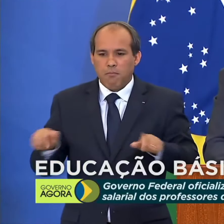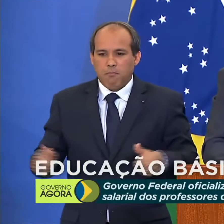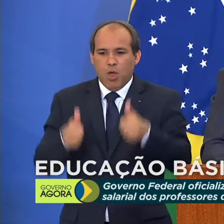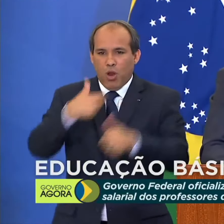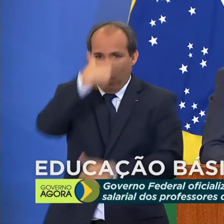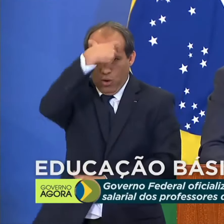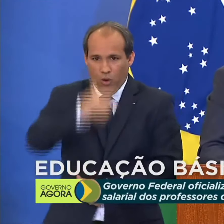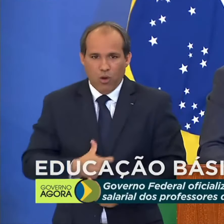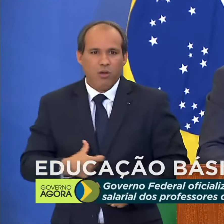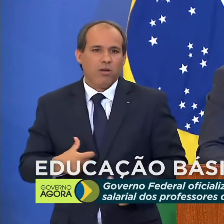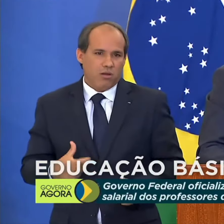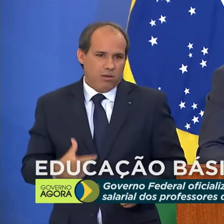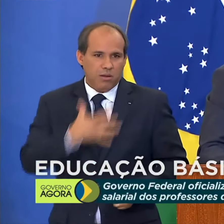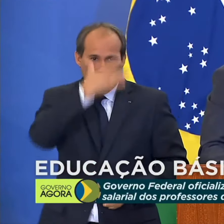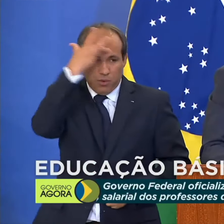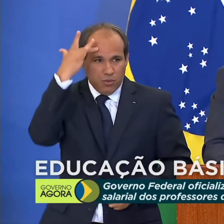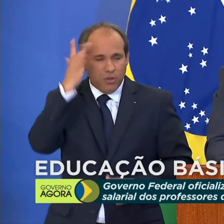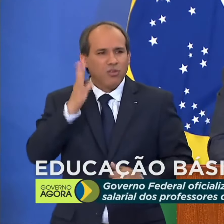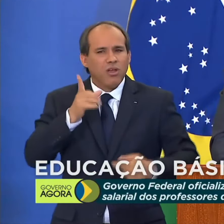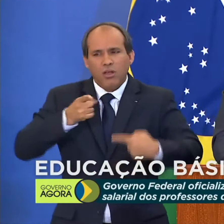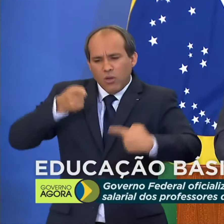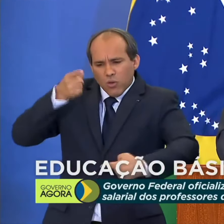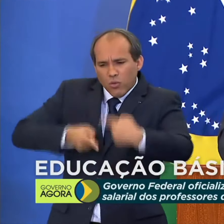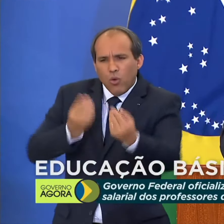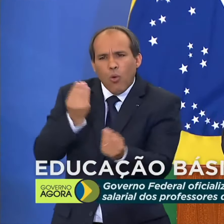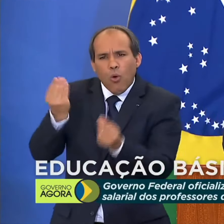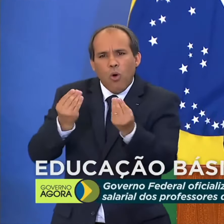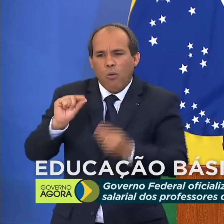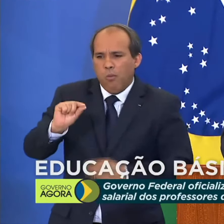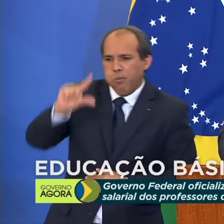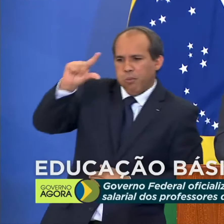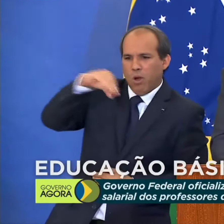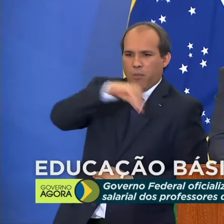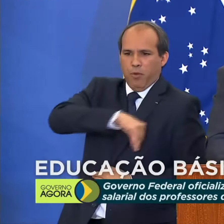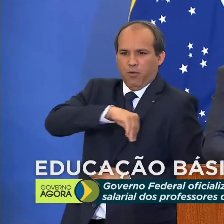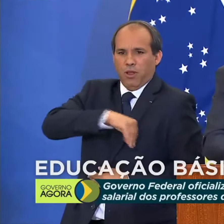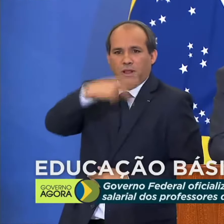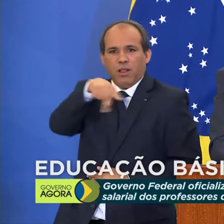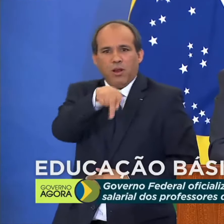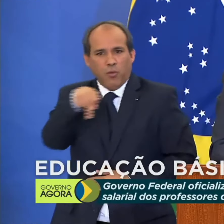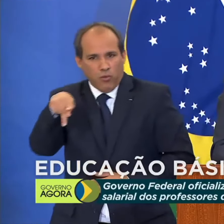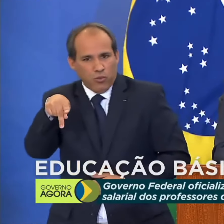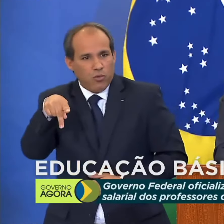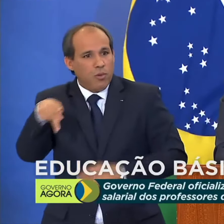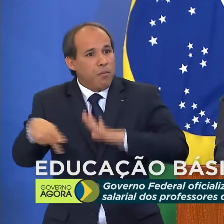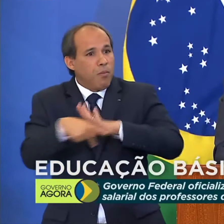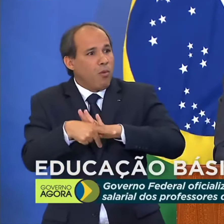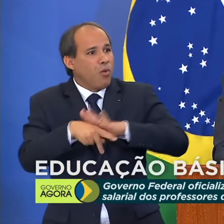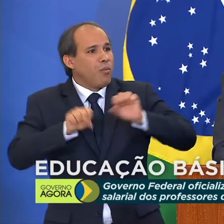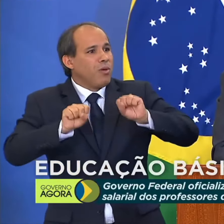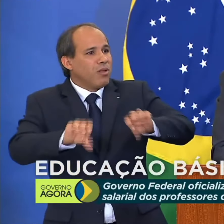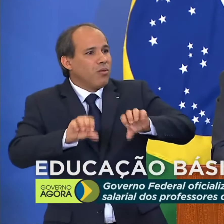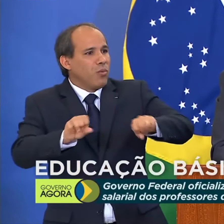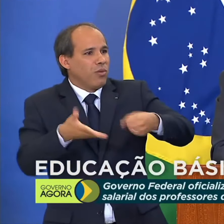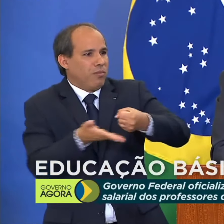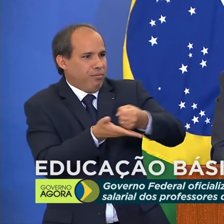E nós discutimos, Milton, a questão desse reajuste para os professores da educação básica.